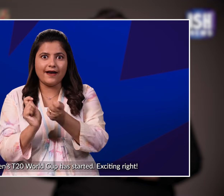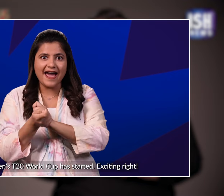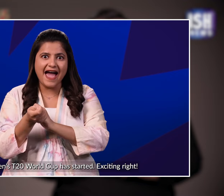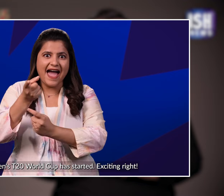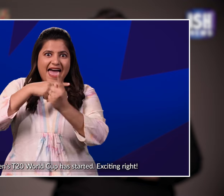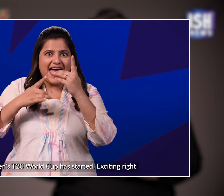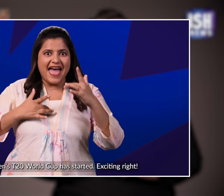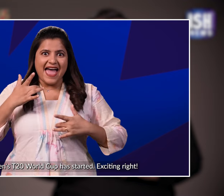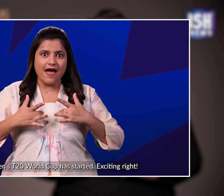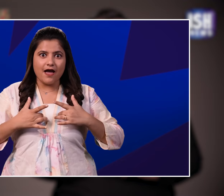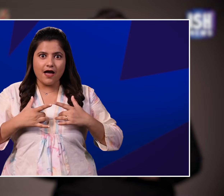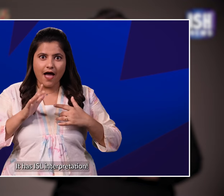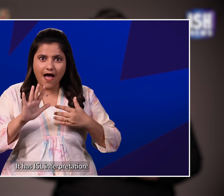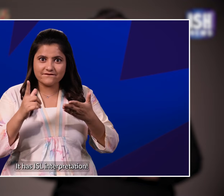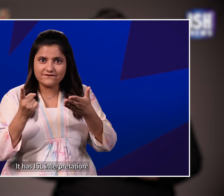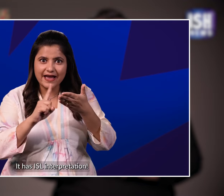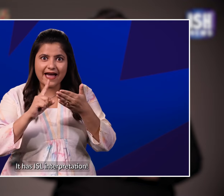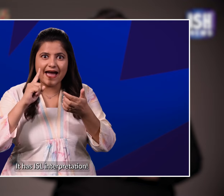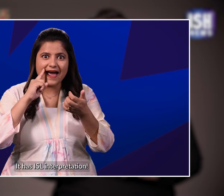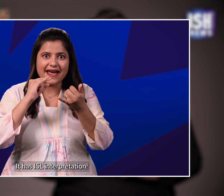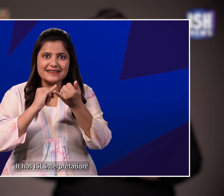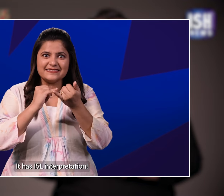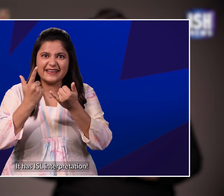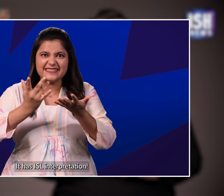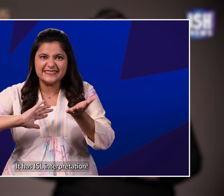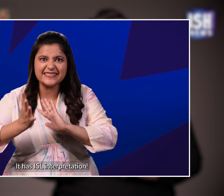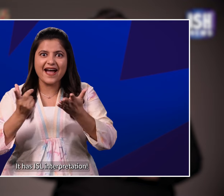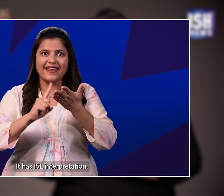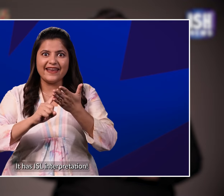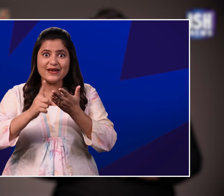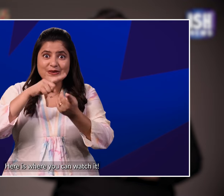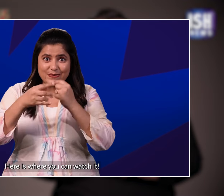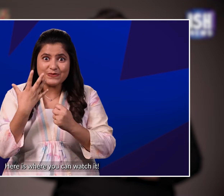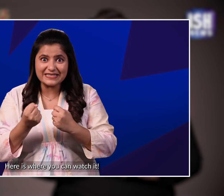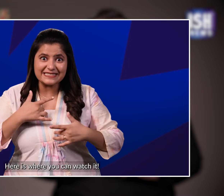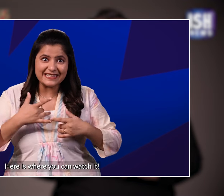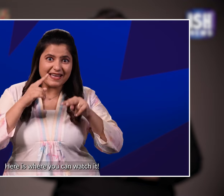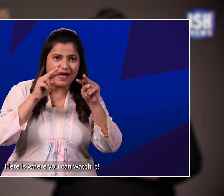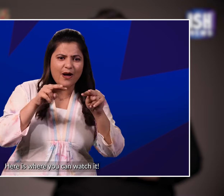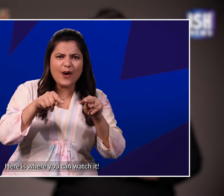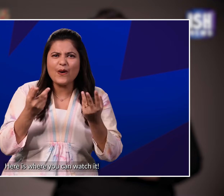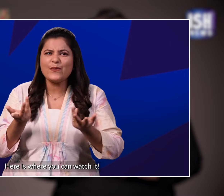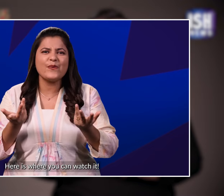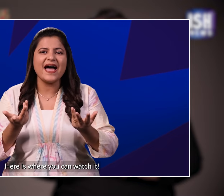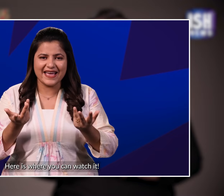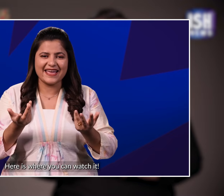started. Exciting right? It has ISL interpretation. Here is where you can watch it.